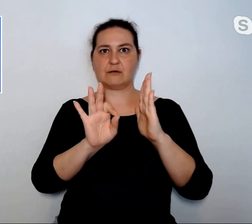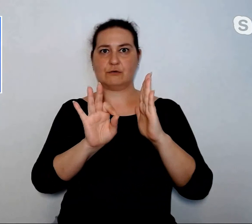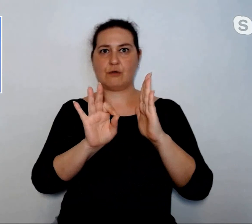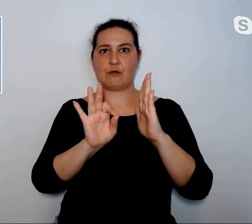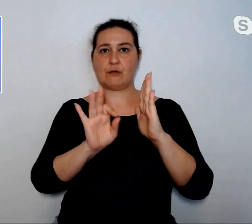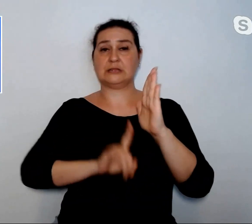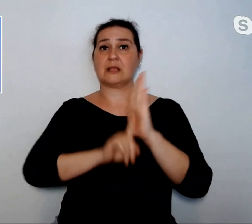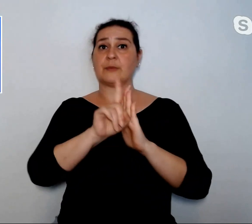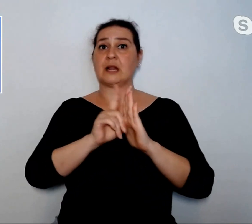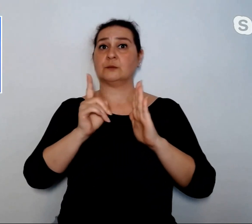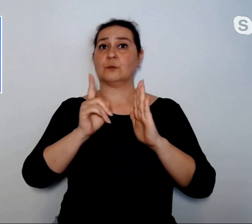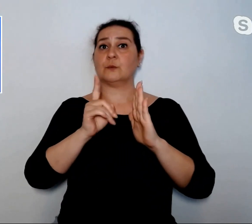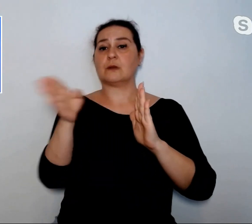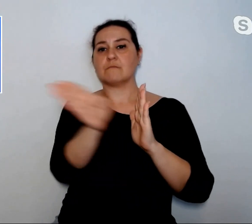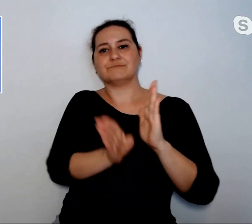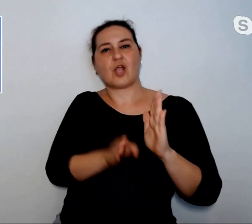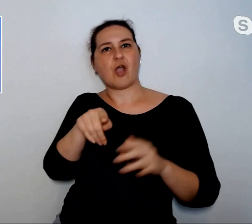sulla costa.